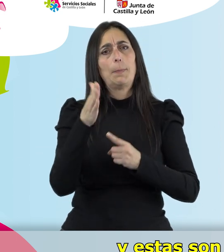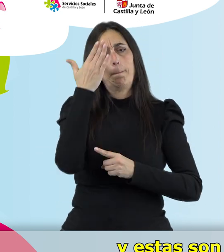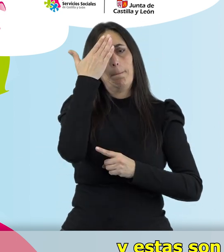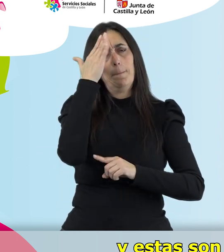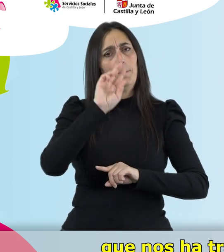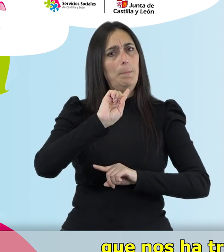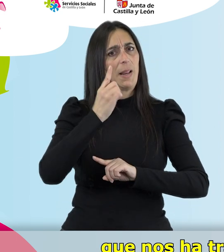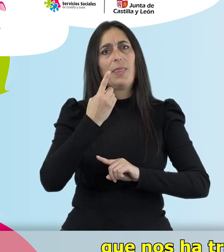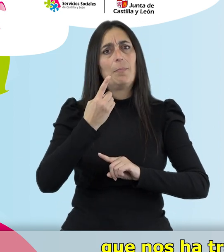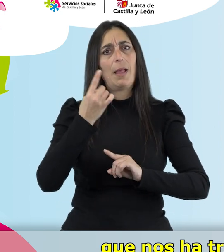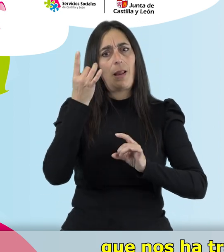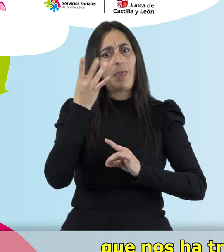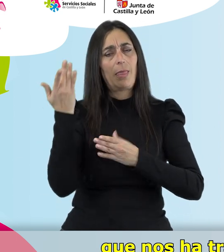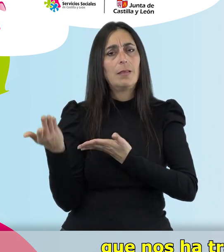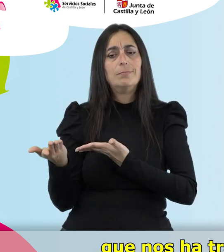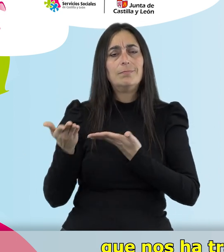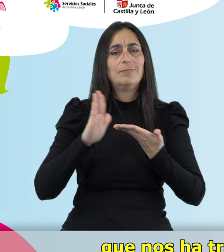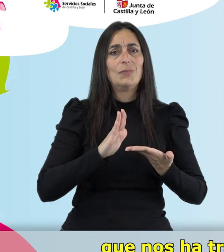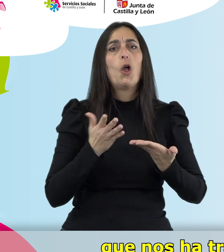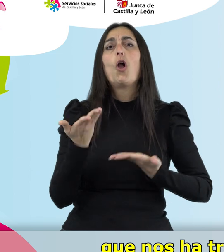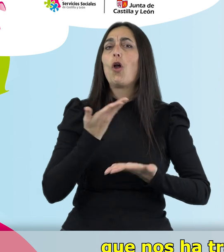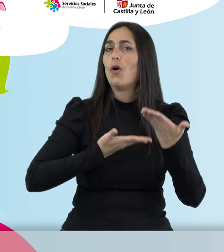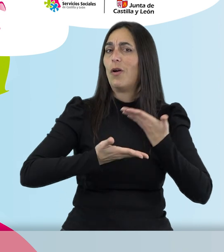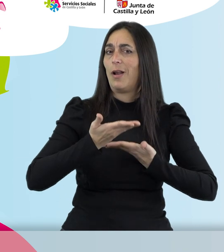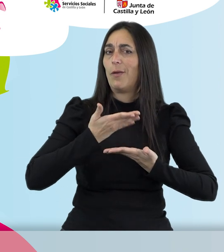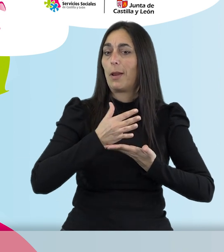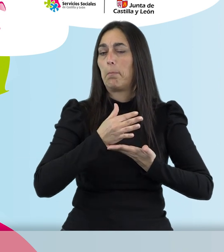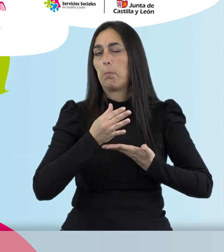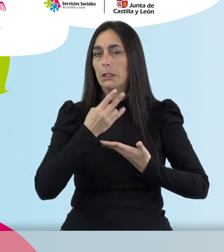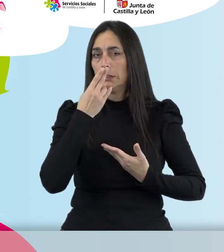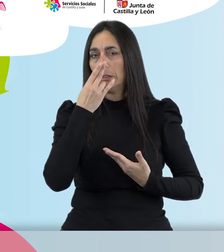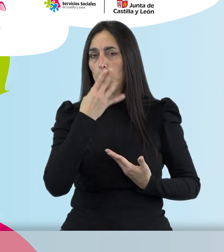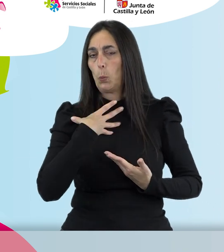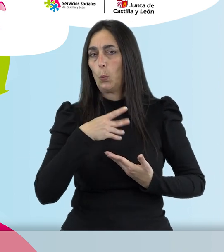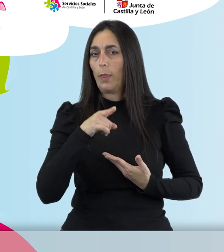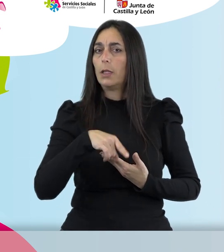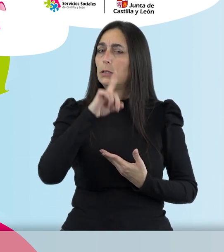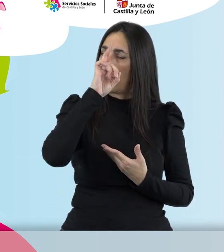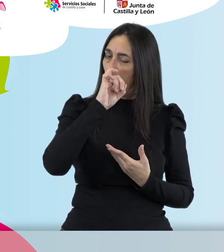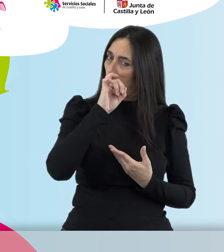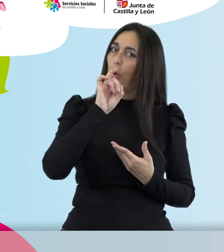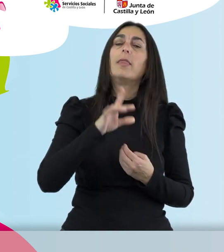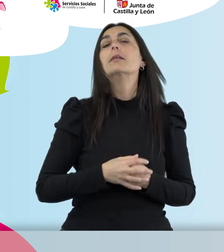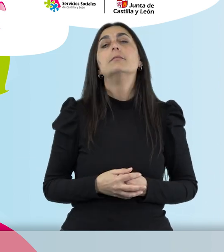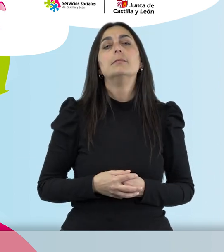principales ideas que nos ha transmitido nuestra colaboradora y que te pueden interesar recordar.